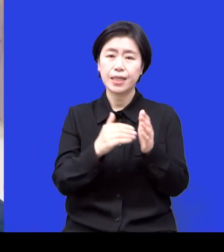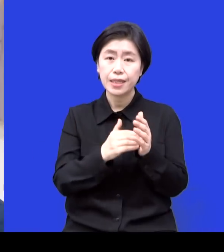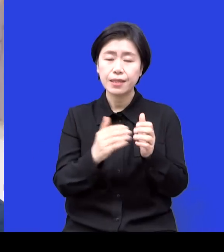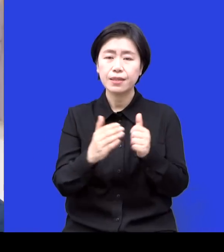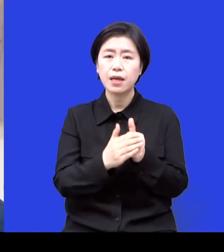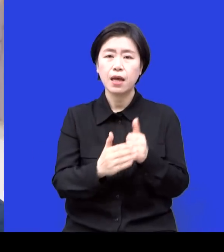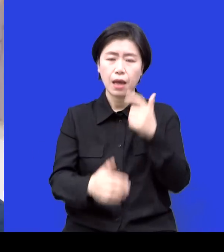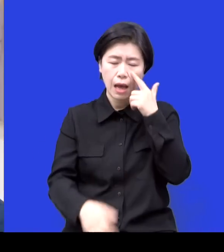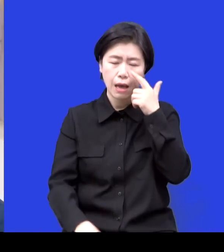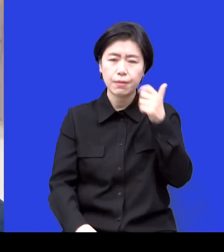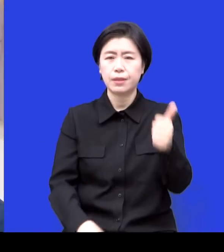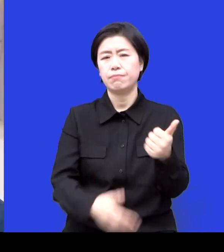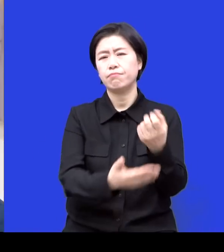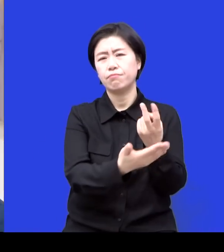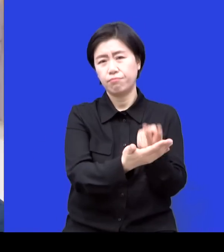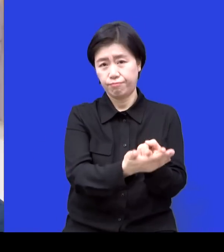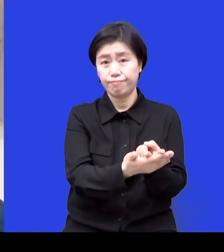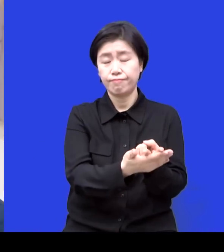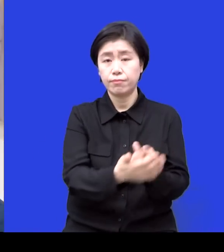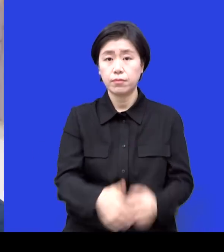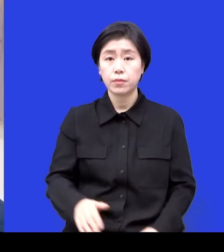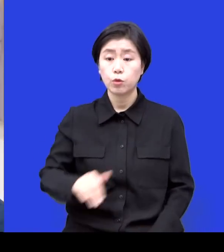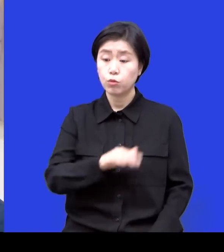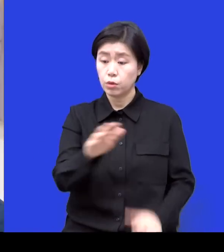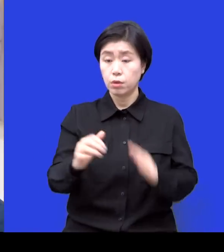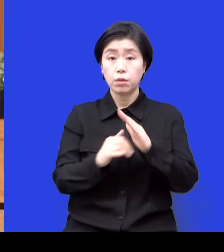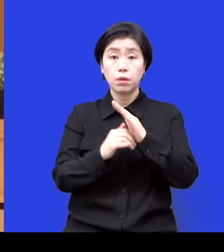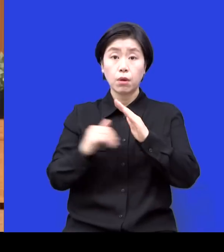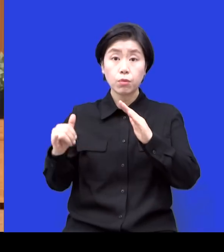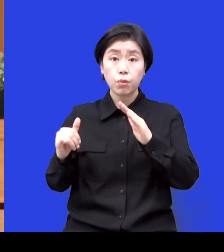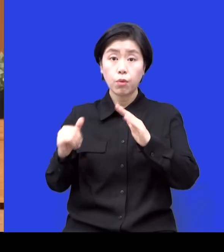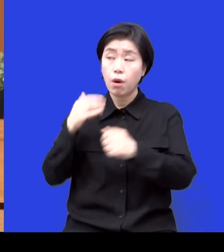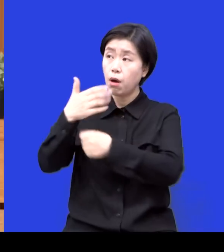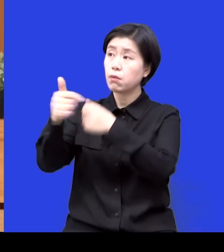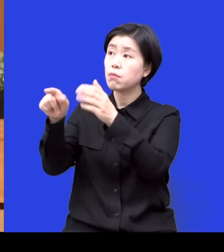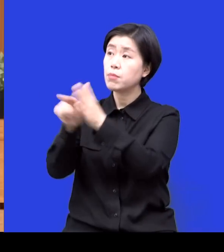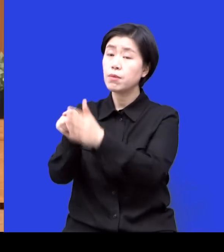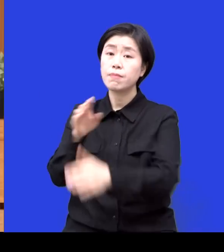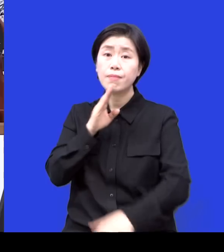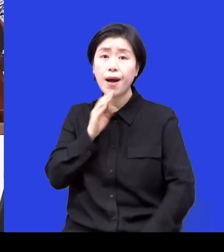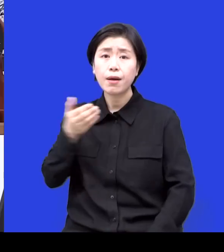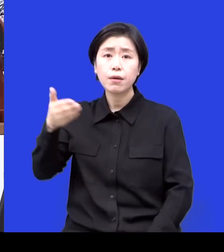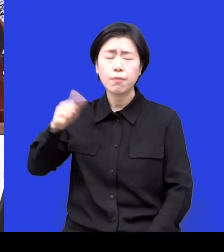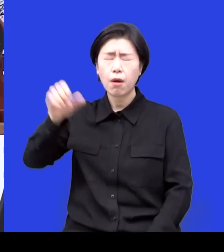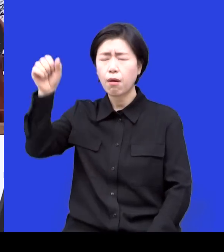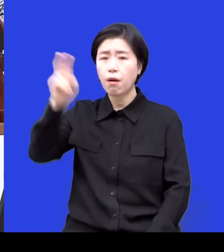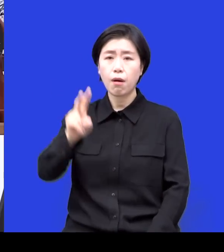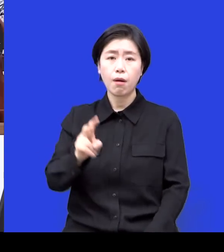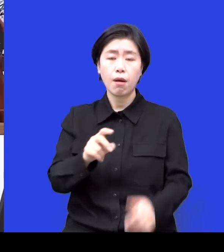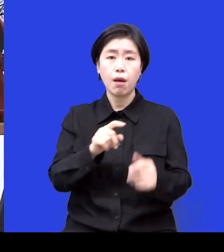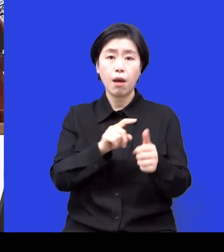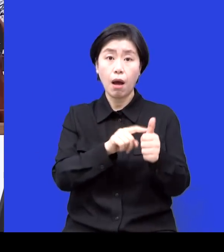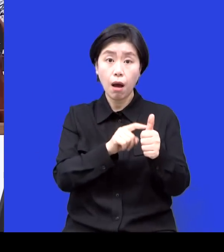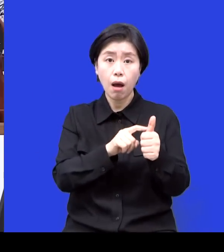신앙이 있는 가족이지만 사실 멘붕이었죠 무슨 날벼락이야 라는 생각도 들고 또